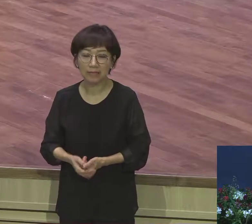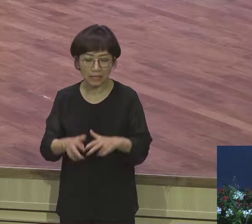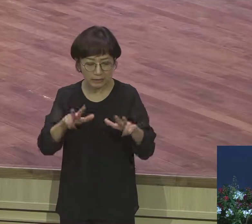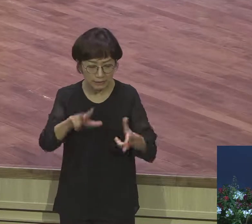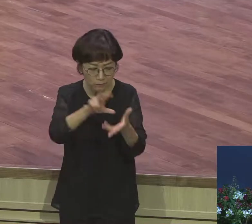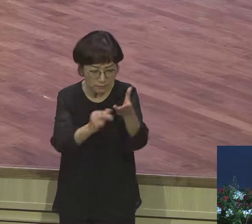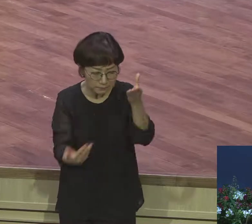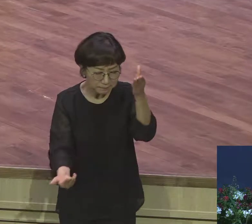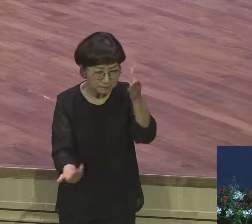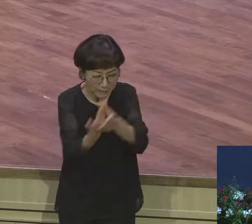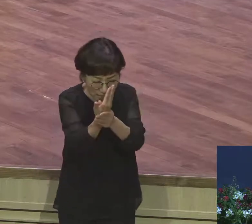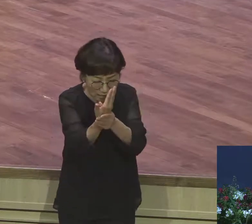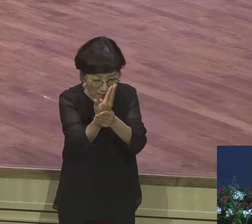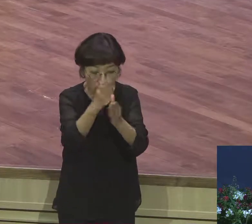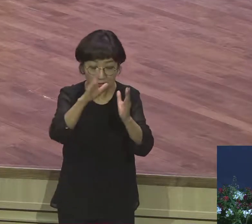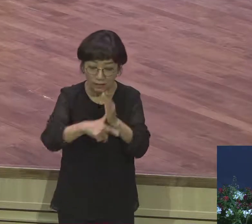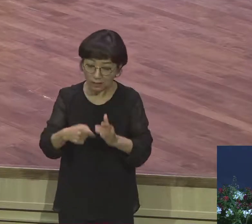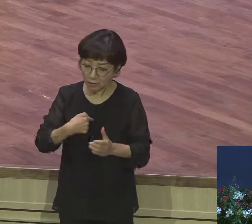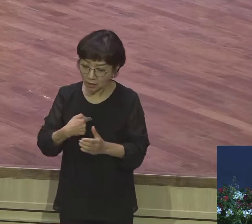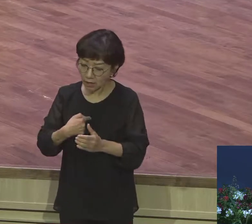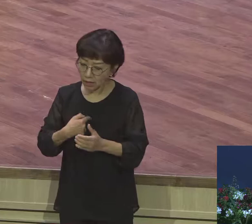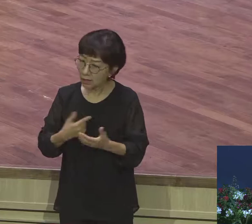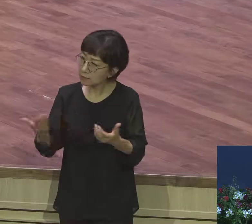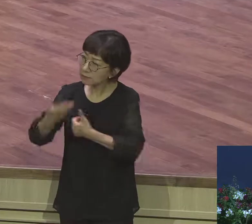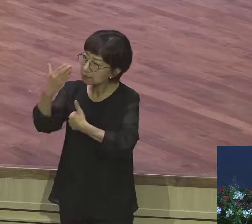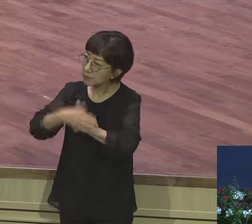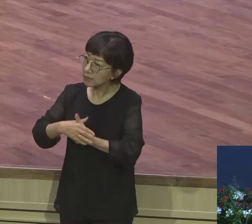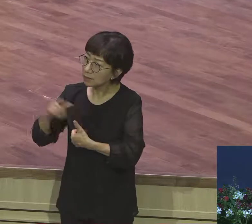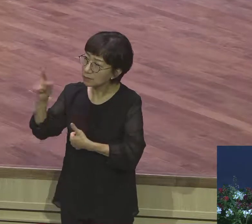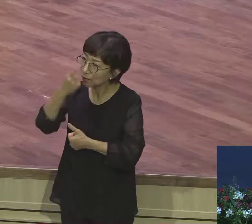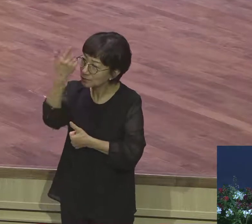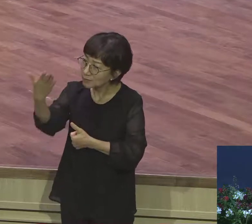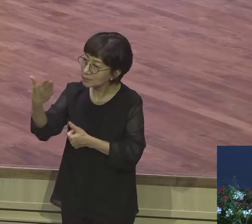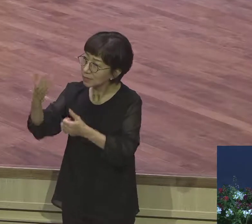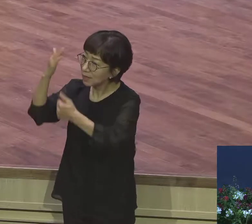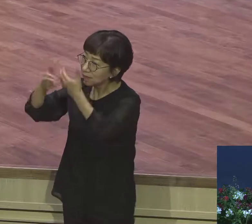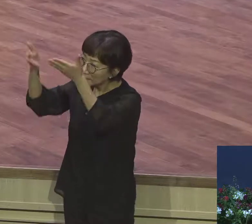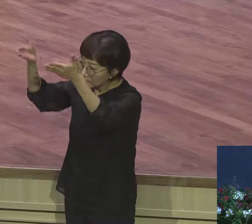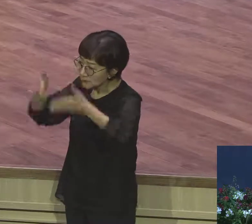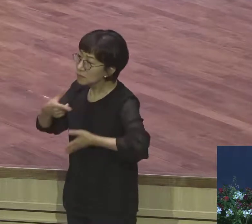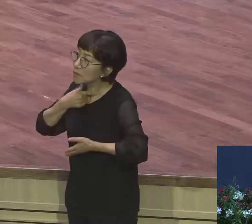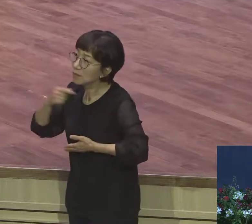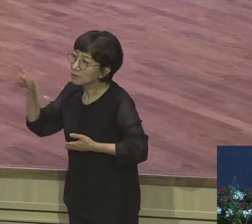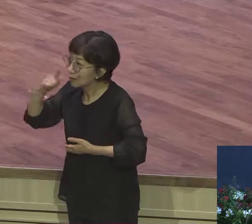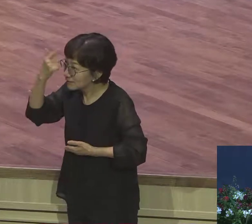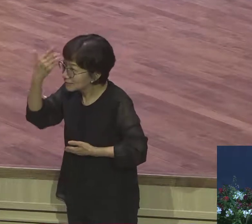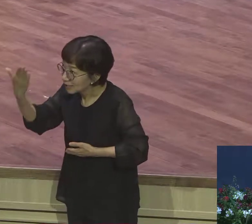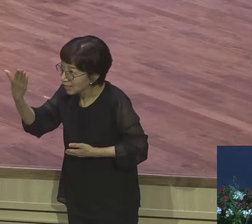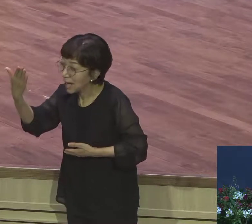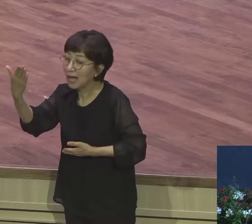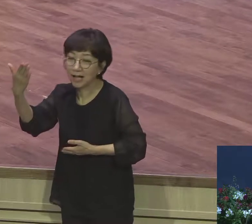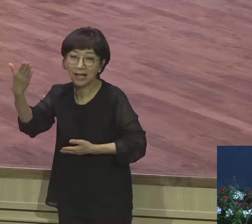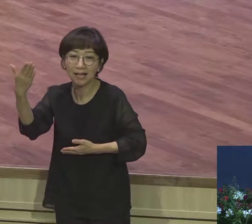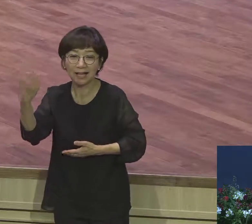뜻과 교육을 영적인 방향에 맞추어서 하는 것이 바로 언약적 기도예요